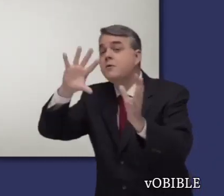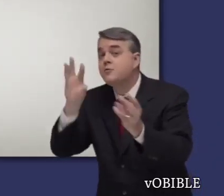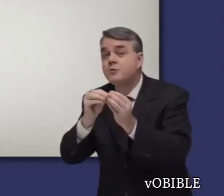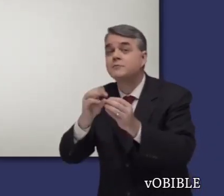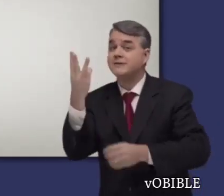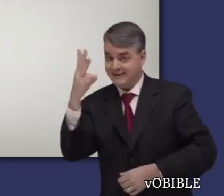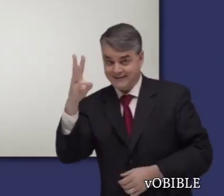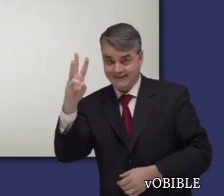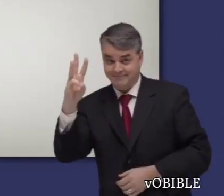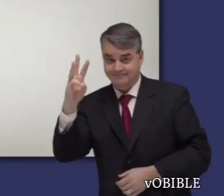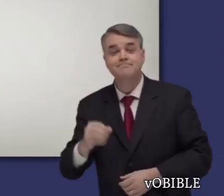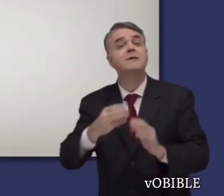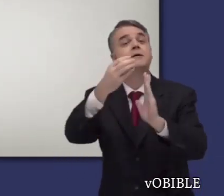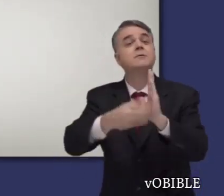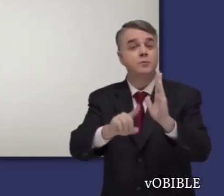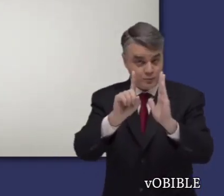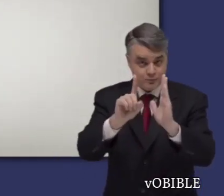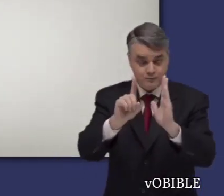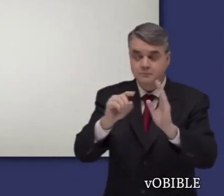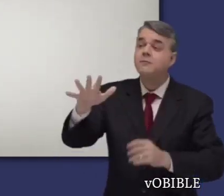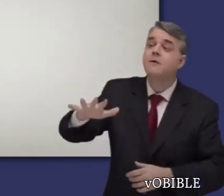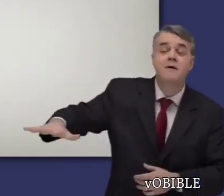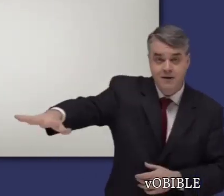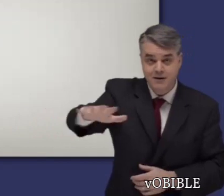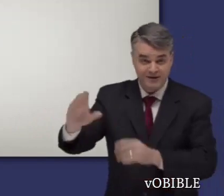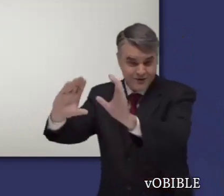La Carta a los Romanos tiene 16 capítulos.